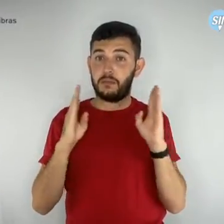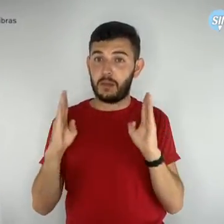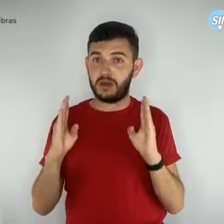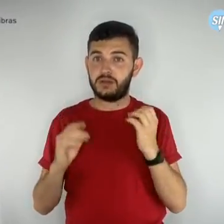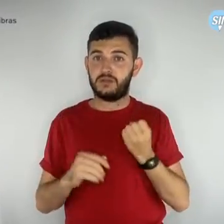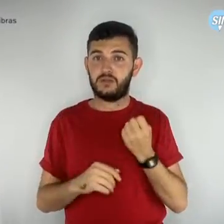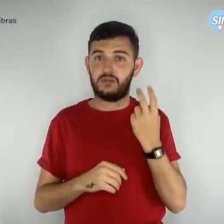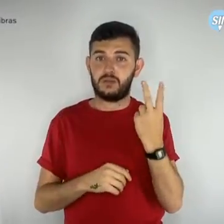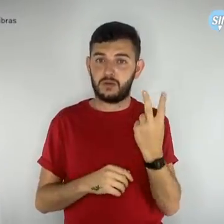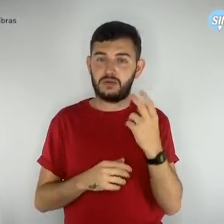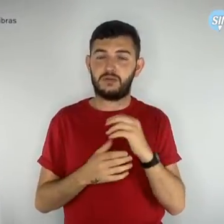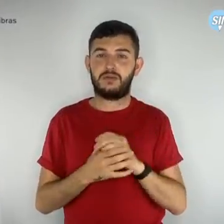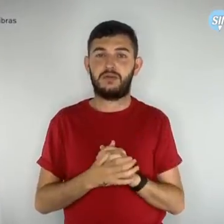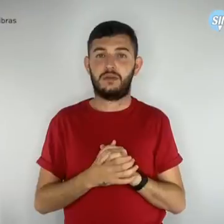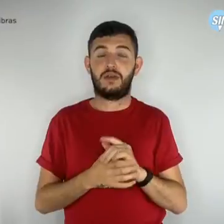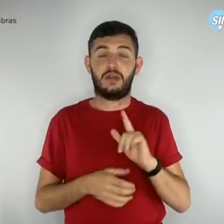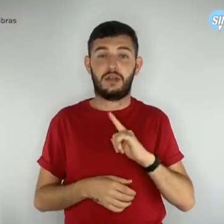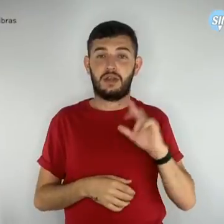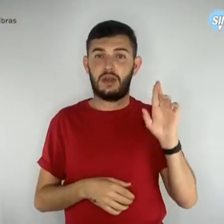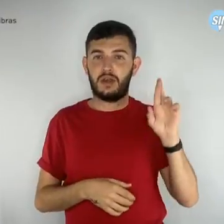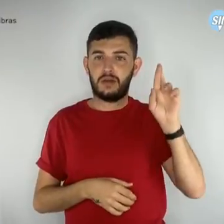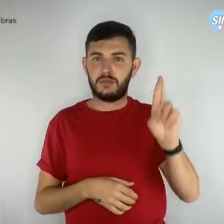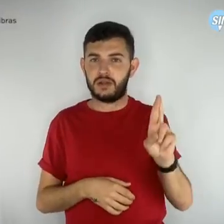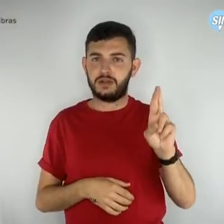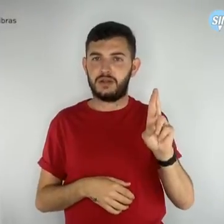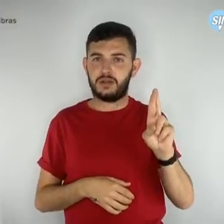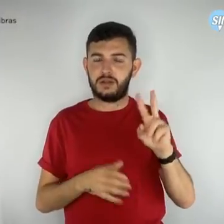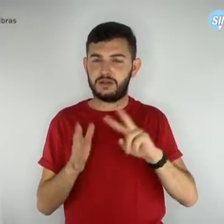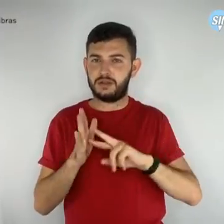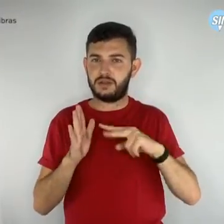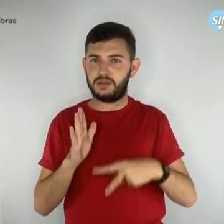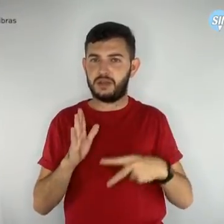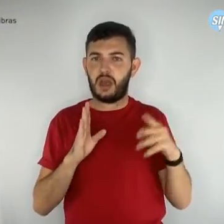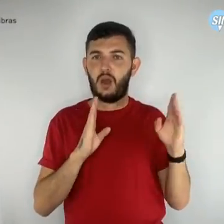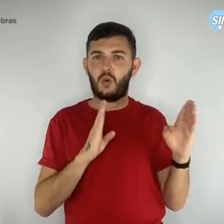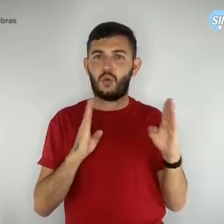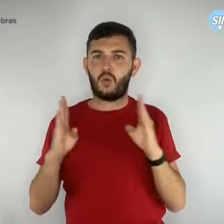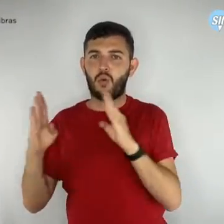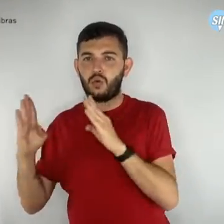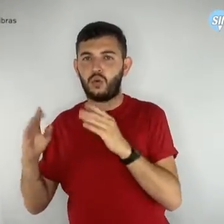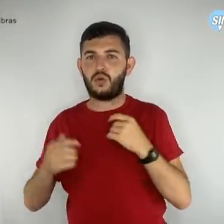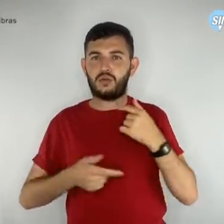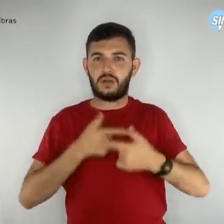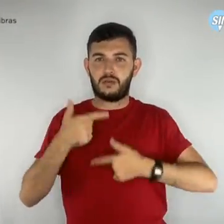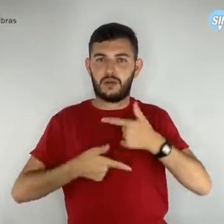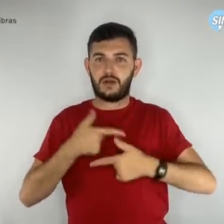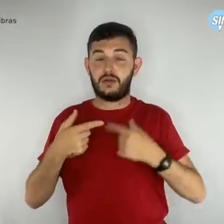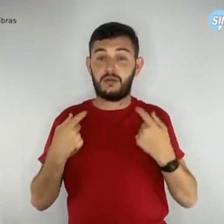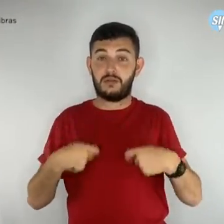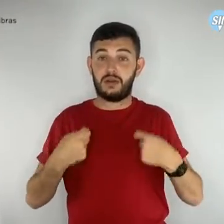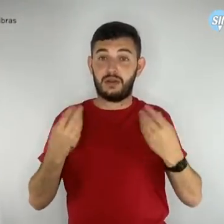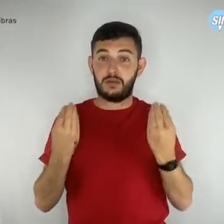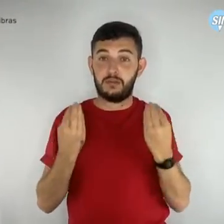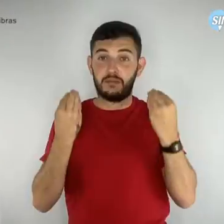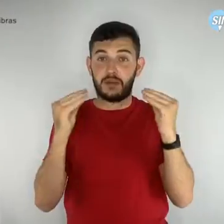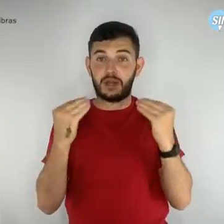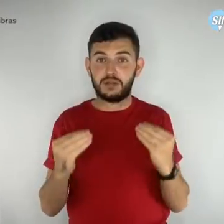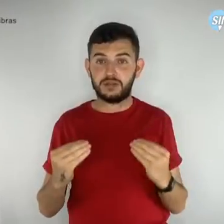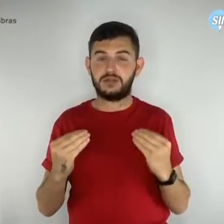sindicais por turno, o delegado sindical deverá preencher e informar no formulário, havendo